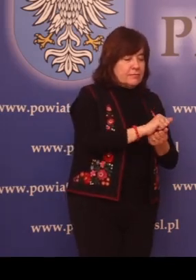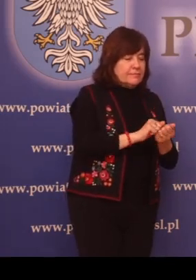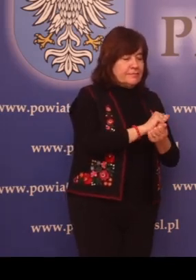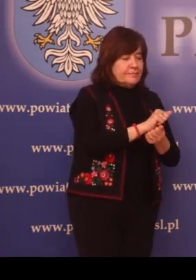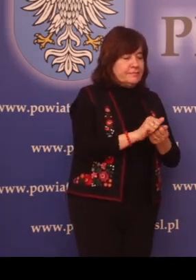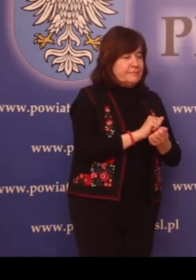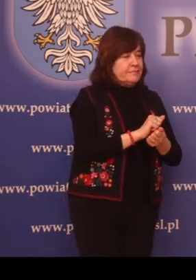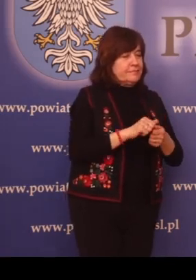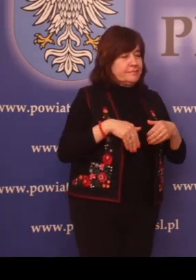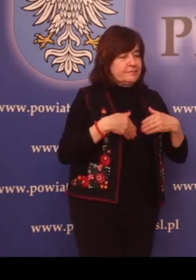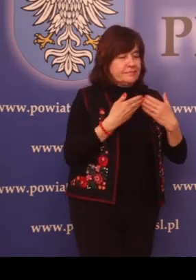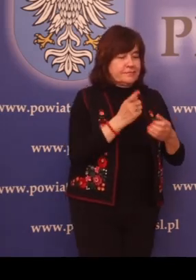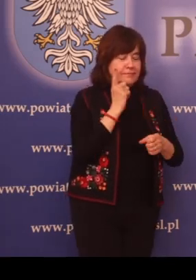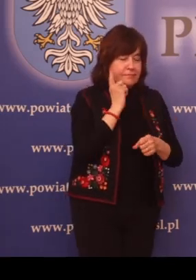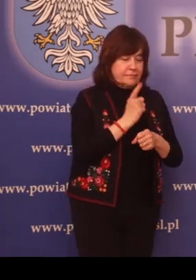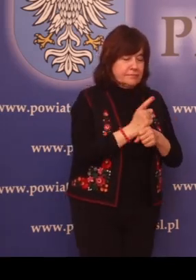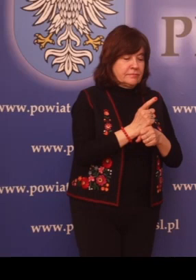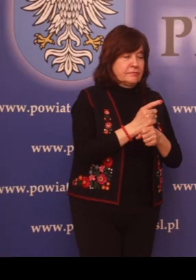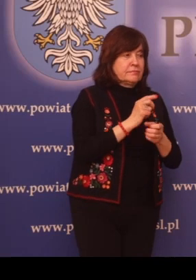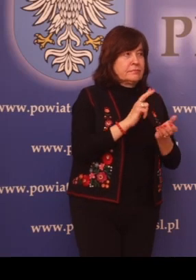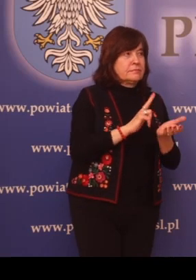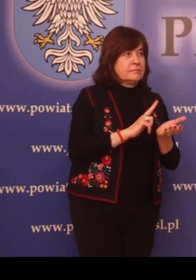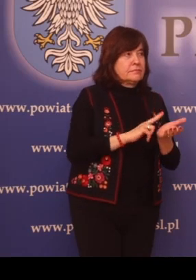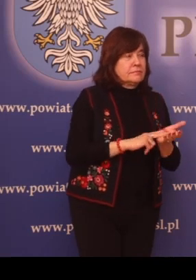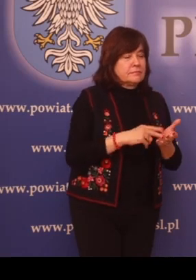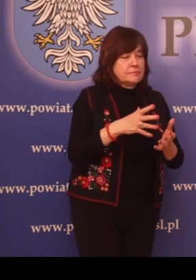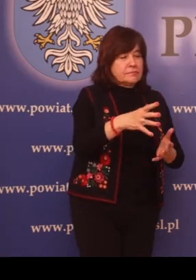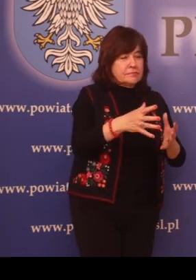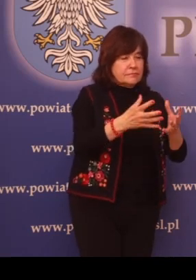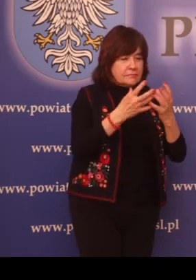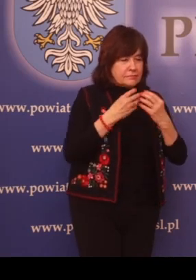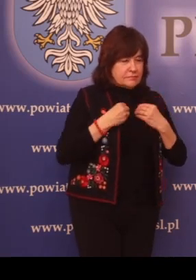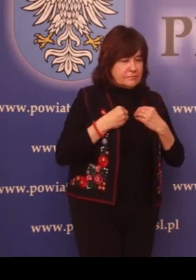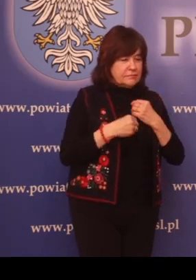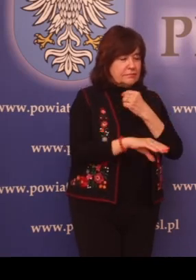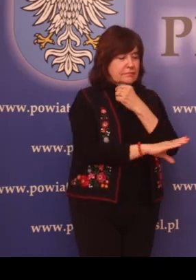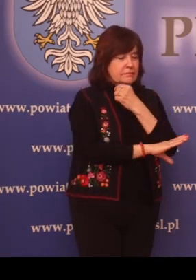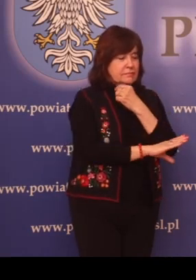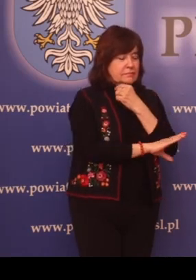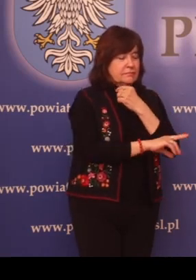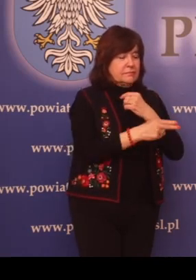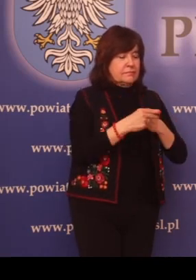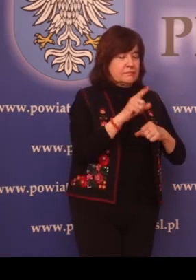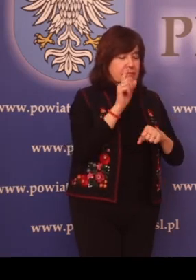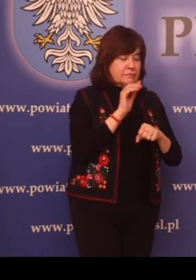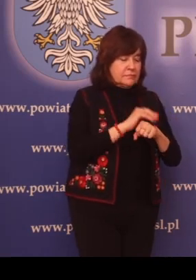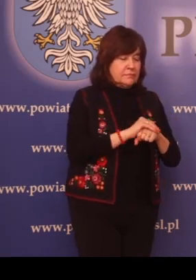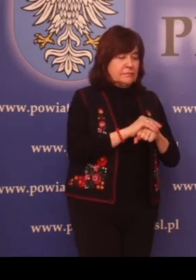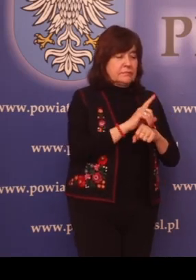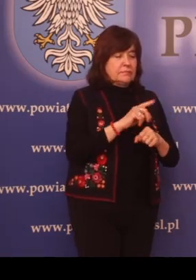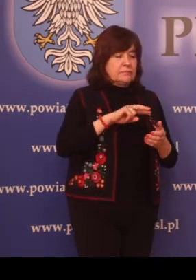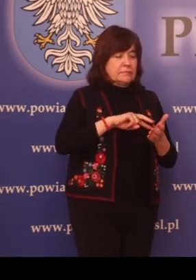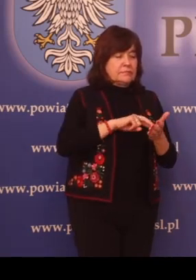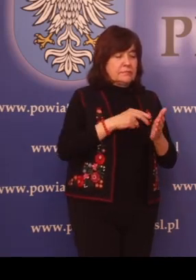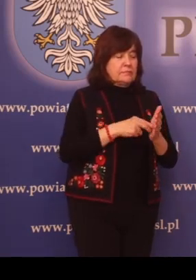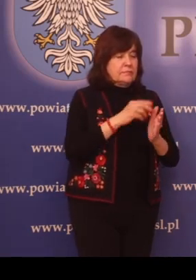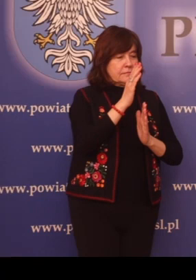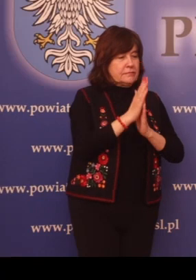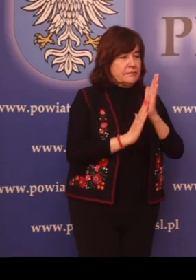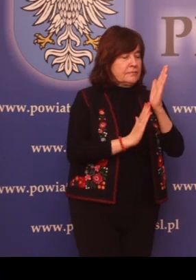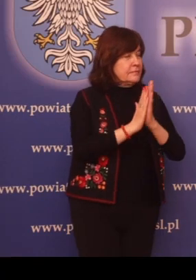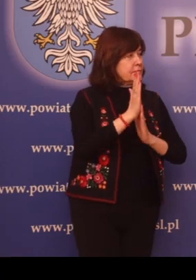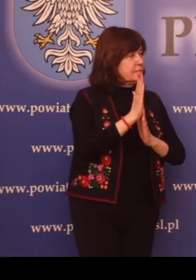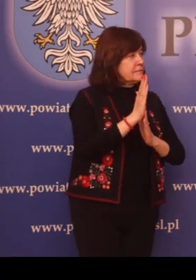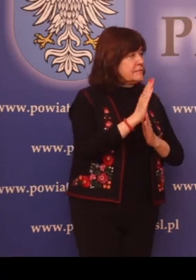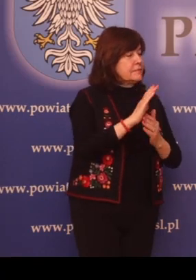Wydawanie decyzji na pozyskiwanie drewna niezgodnie z uproszczonym planem urządzania lasu